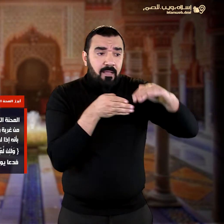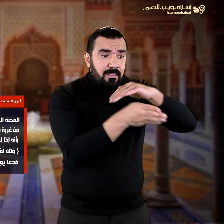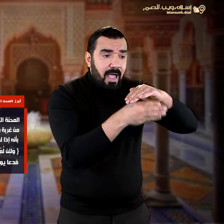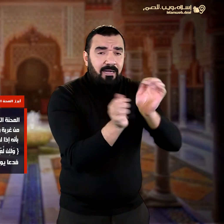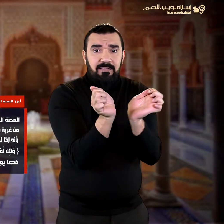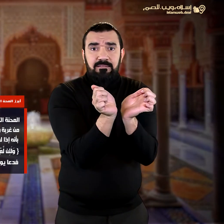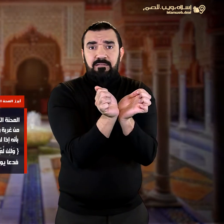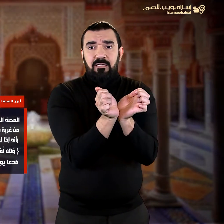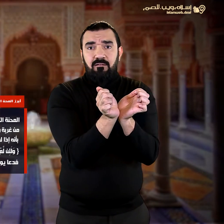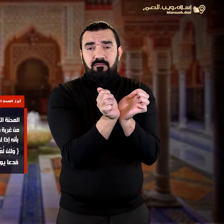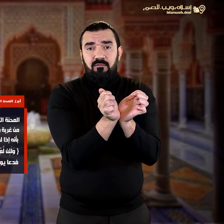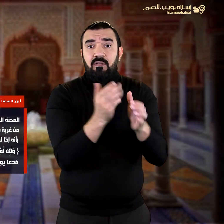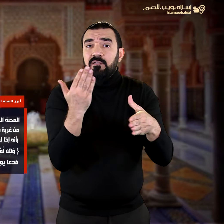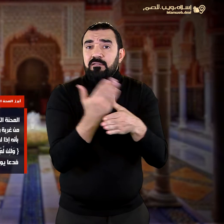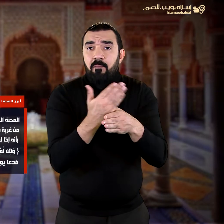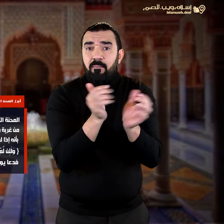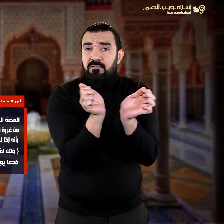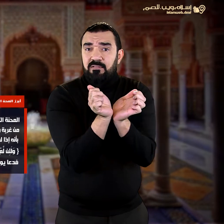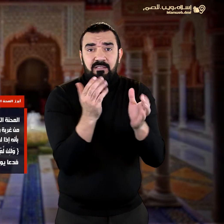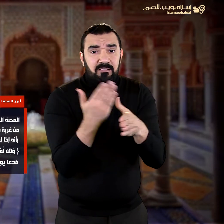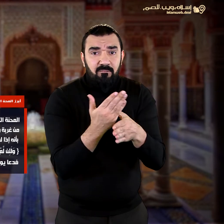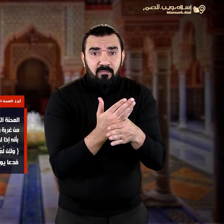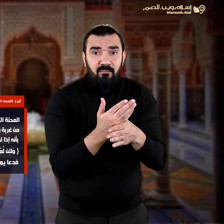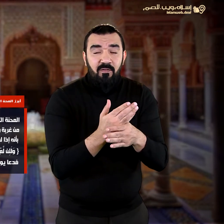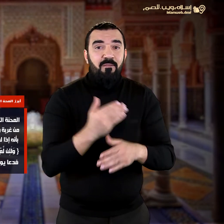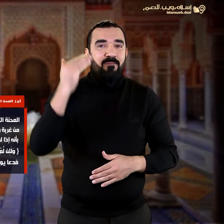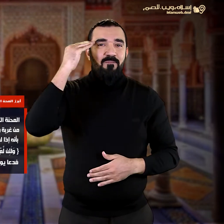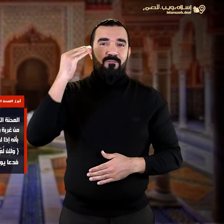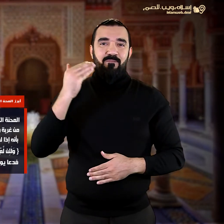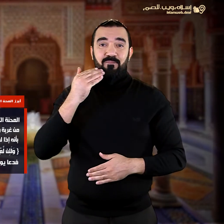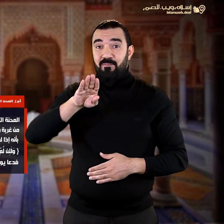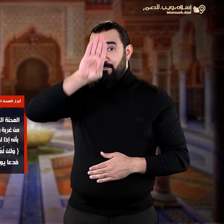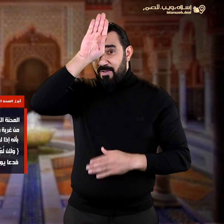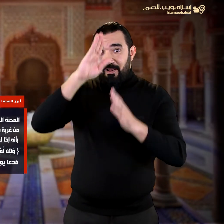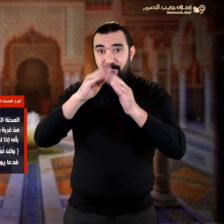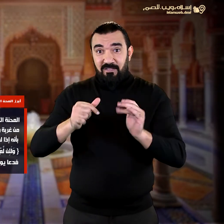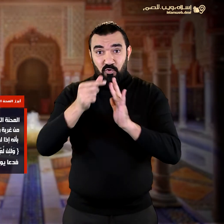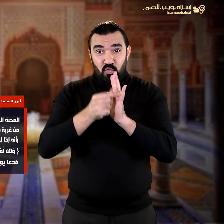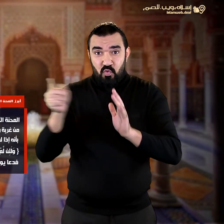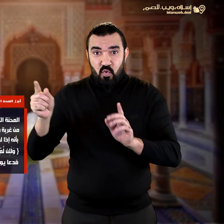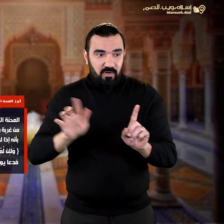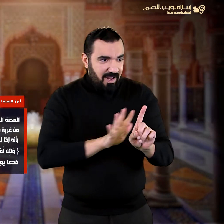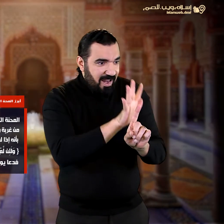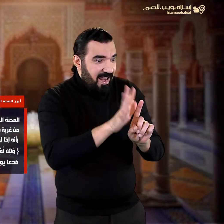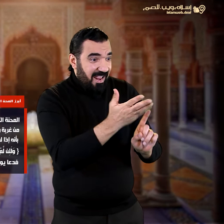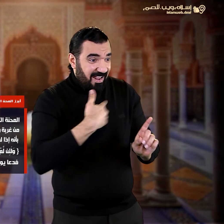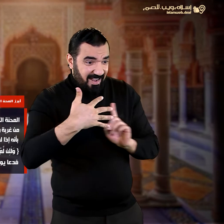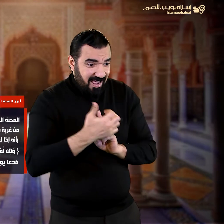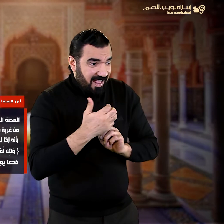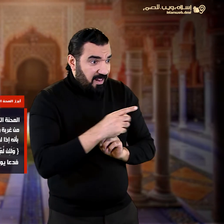وسبب السجن هو كيد امرأة العزيز فقد حددت يوسف